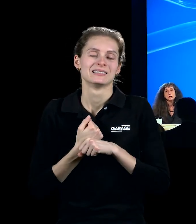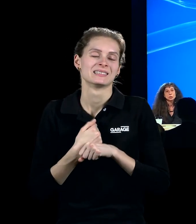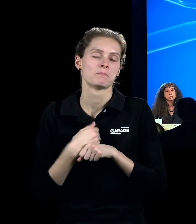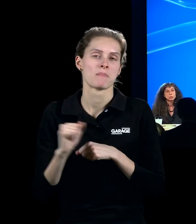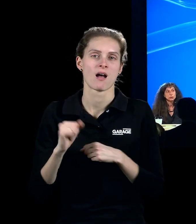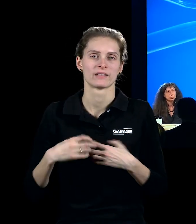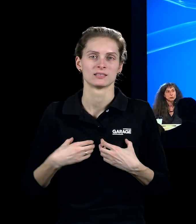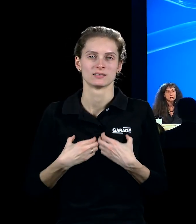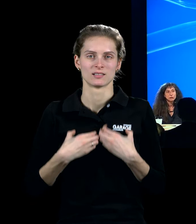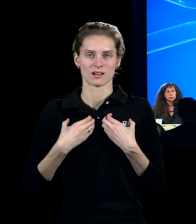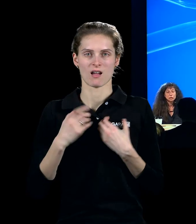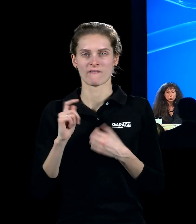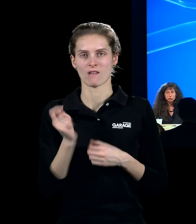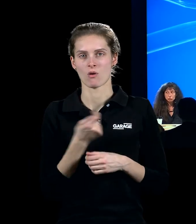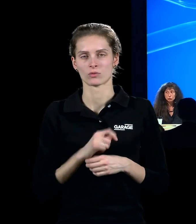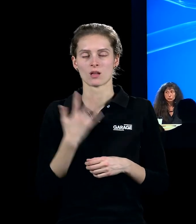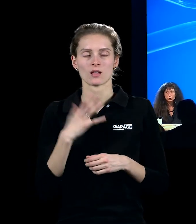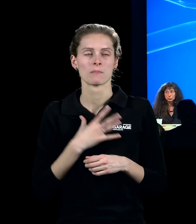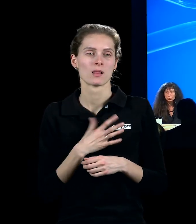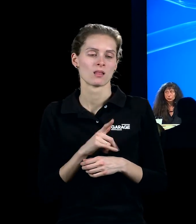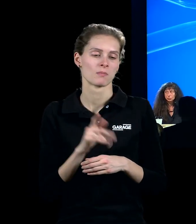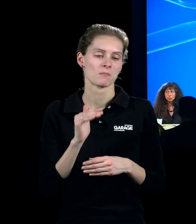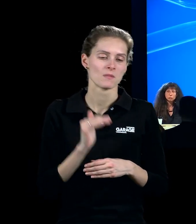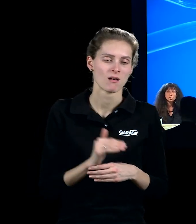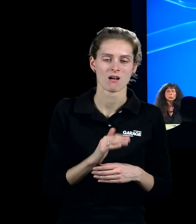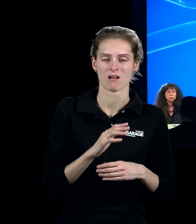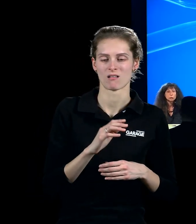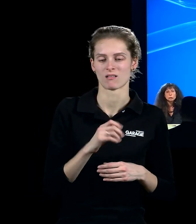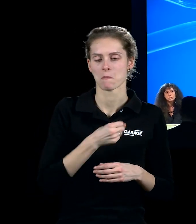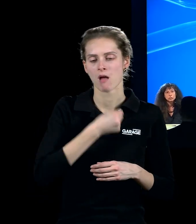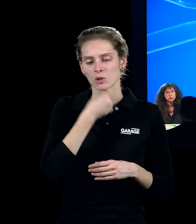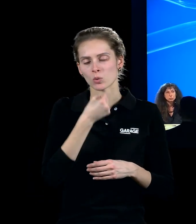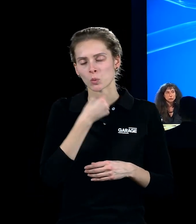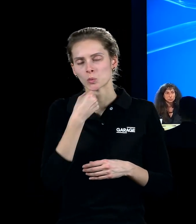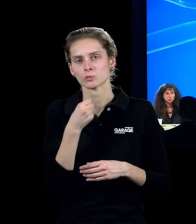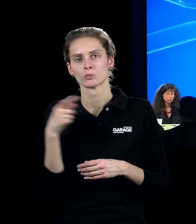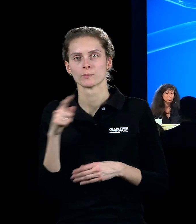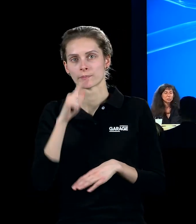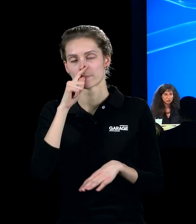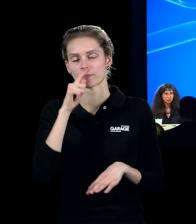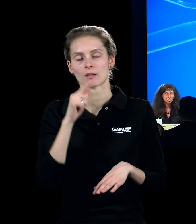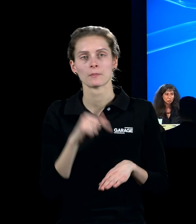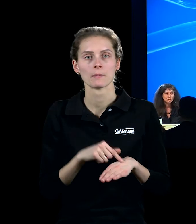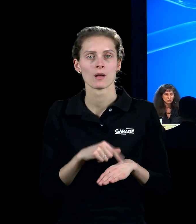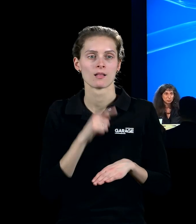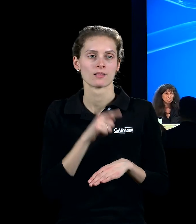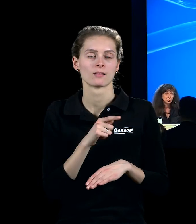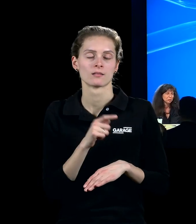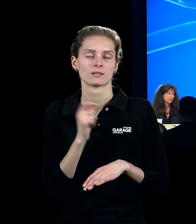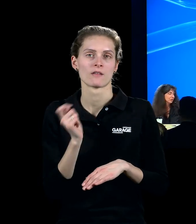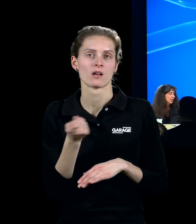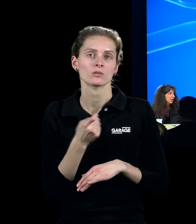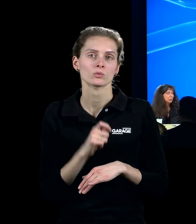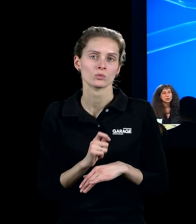потому что во время войны, когда он там еще совсем почти подростком, наверное, должен был